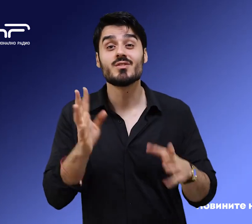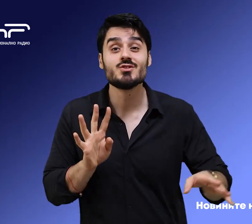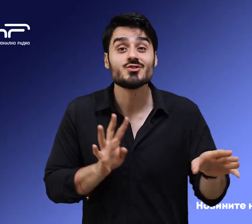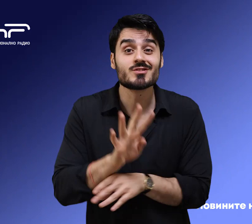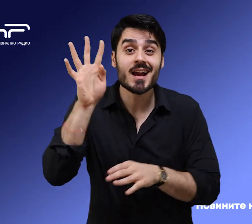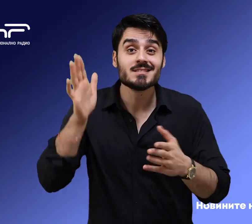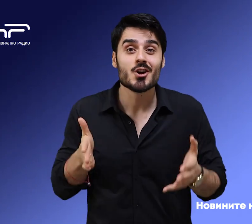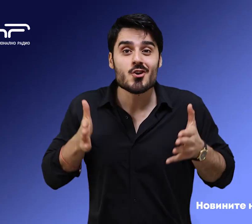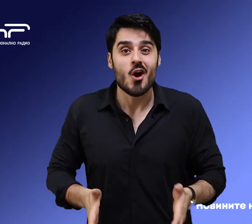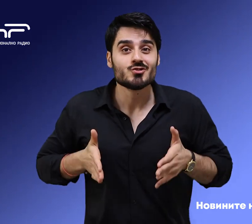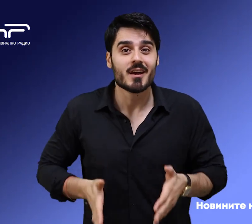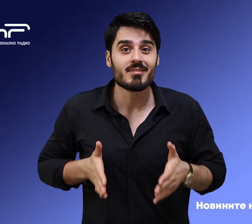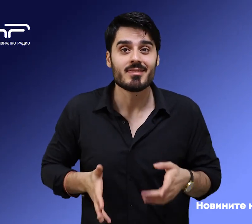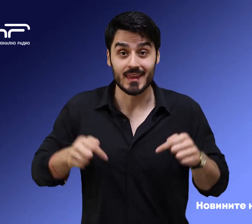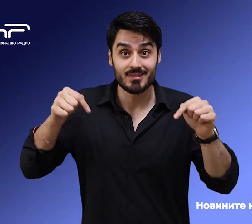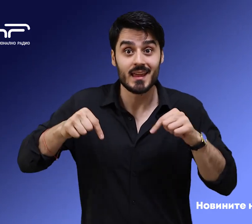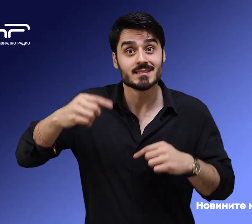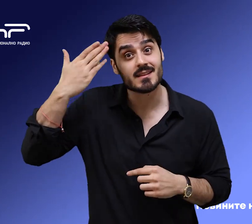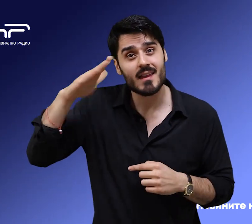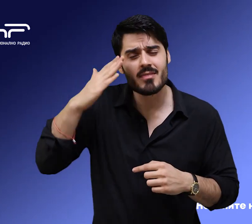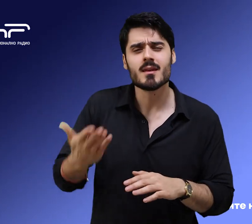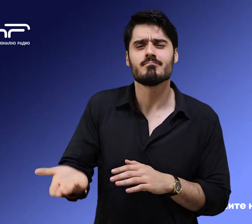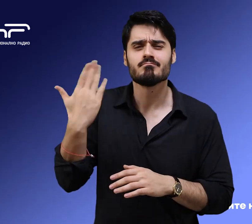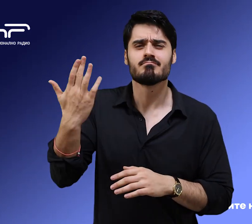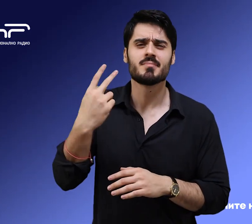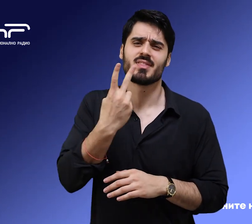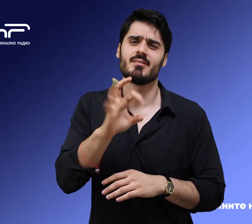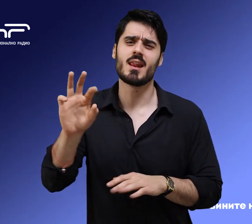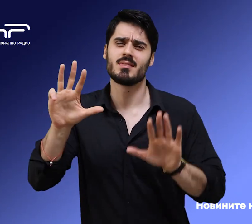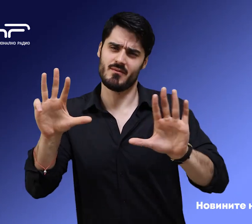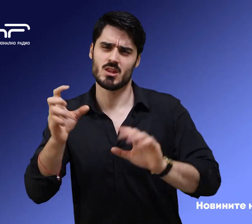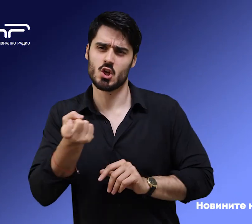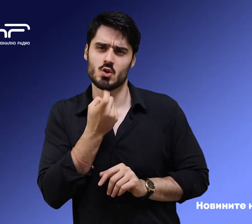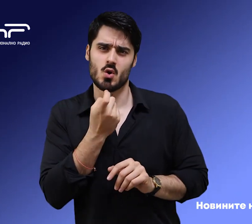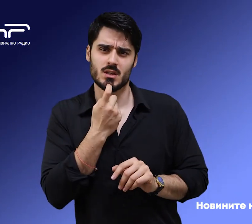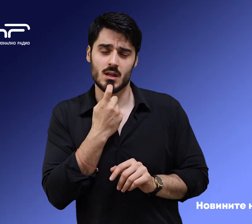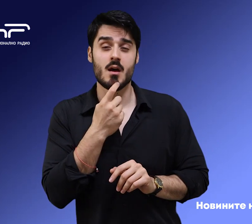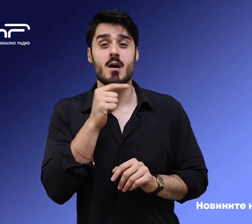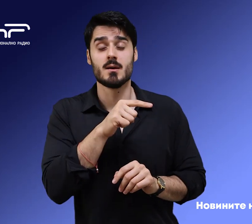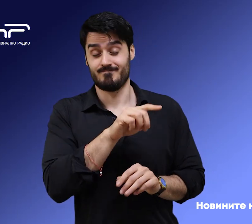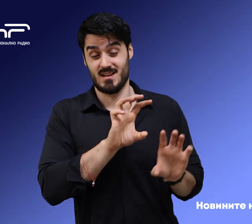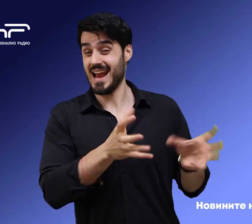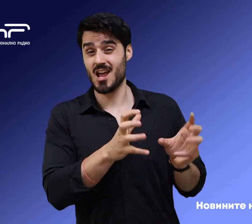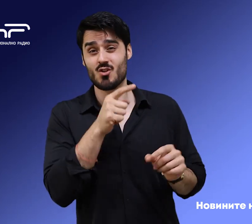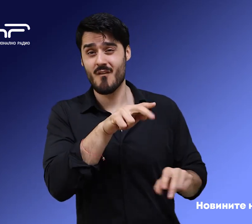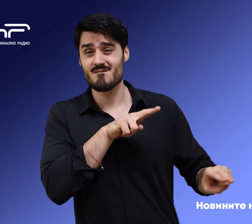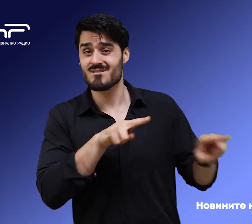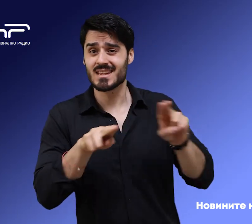рожден ден. На днешната дата, през 2009 година, регионалната радиостанция в Видин започна